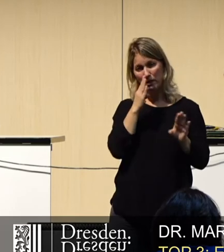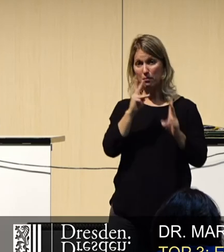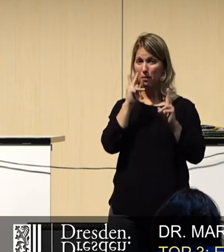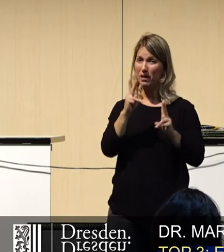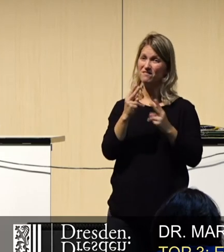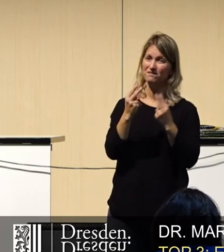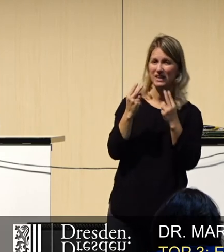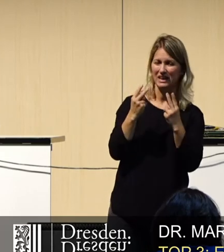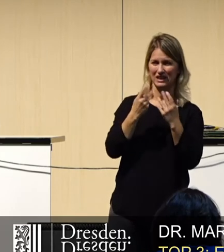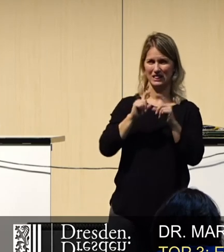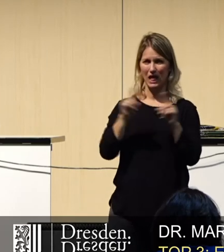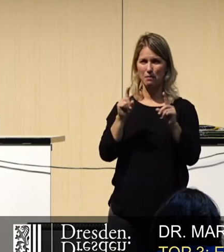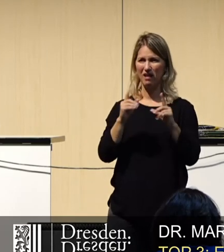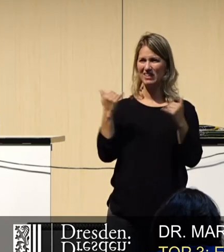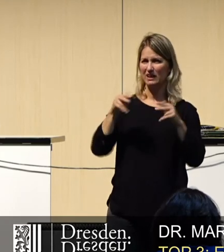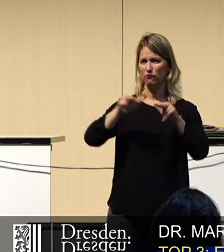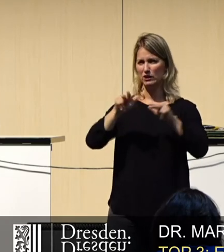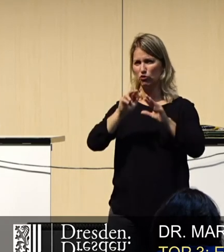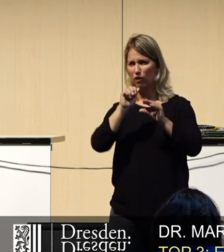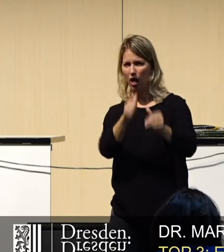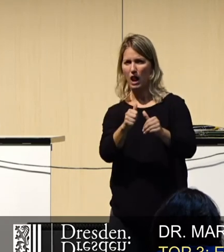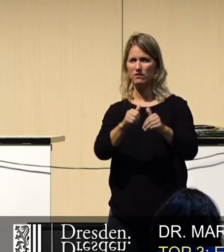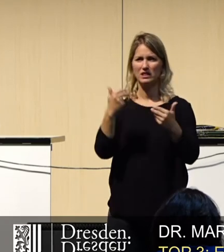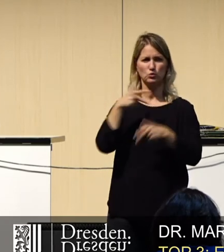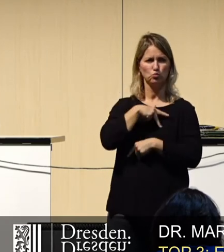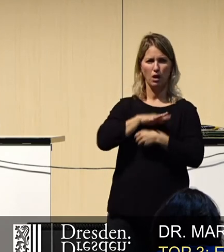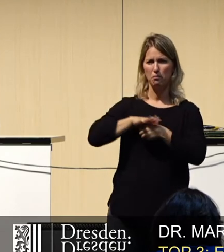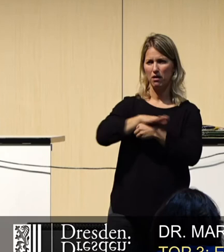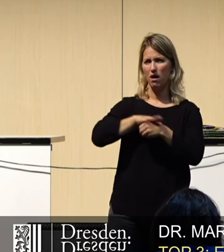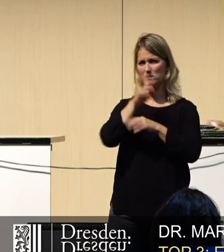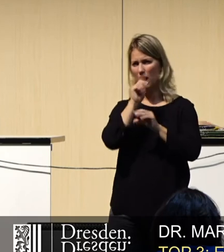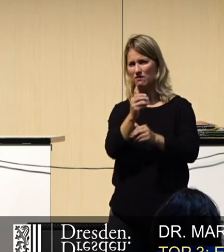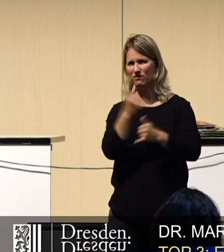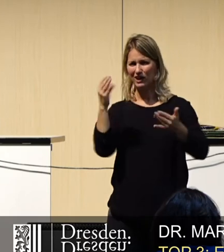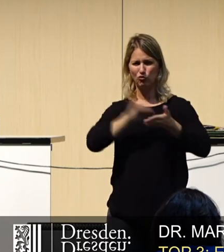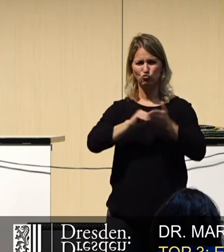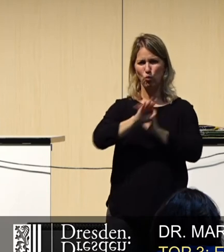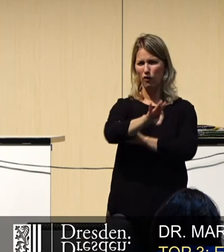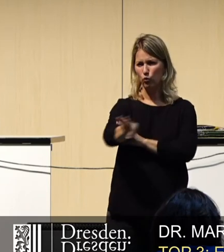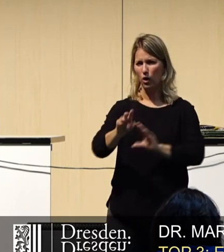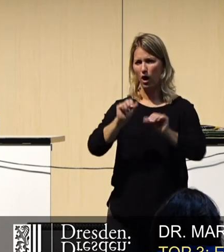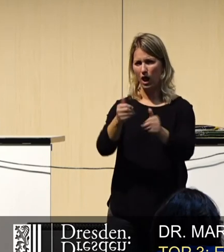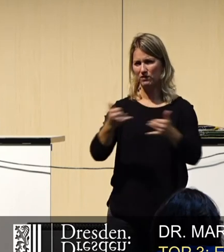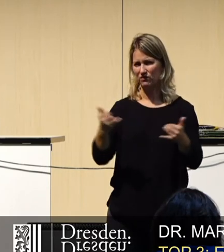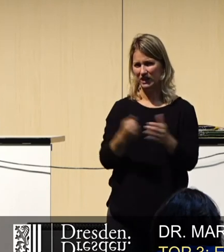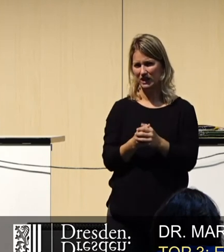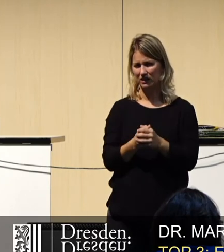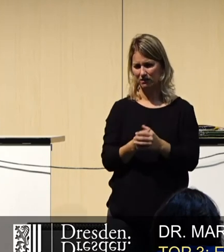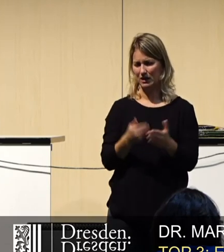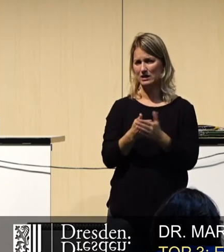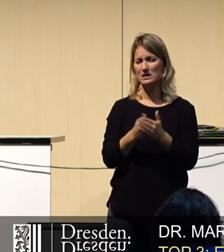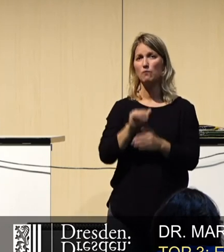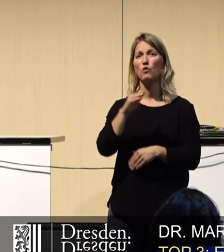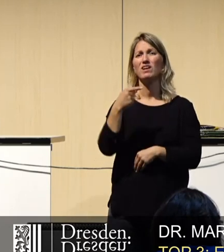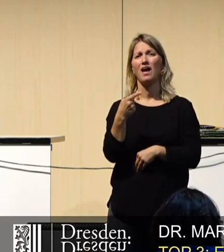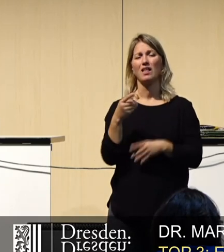wichtigen Fragen. Wie helfen wir der Wirtschaft? Wie helfen wir im Sozialbereich? Wie helfen wir den Schülern? Und ich bitte Sie, lassen Sie die 5G